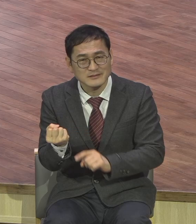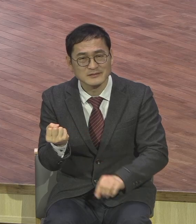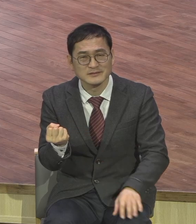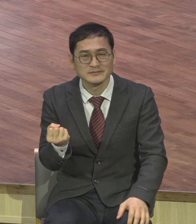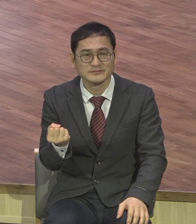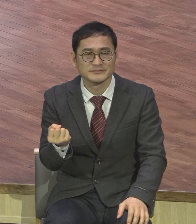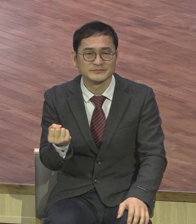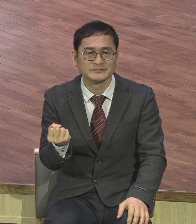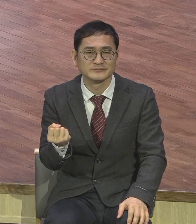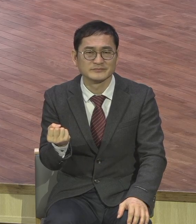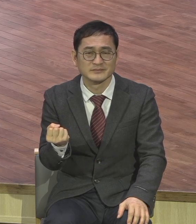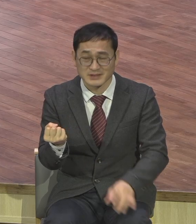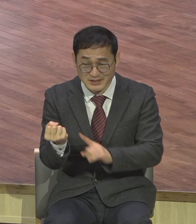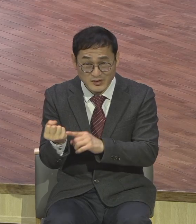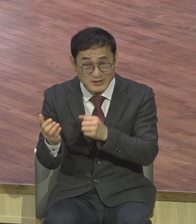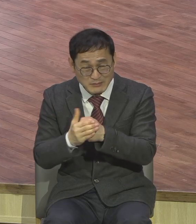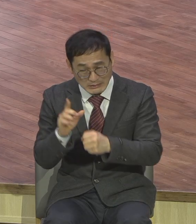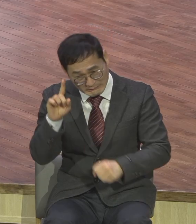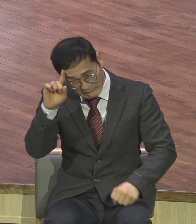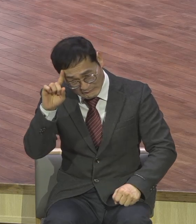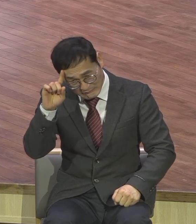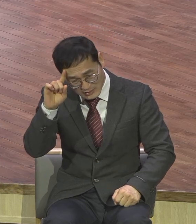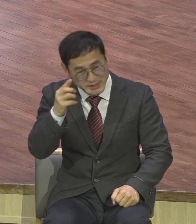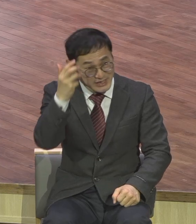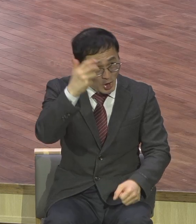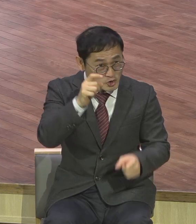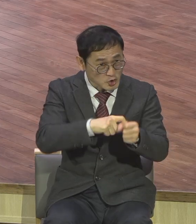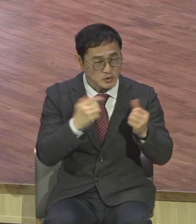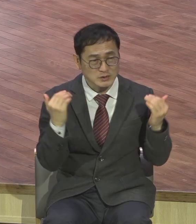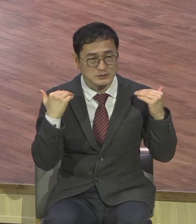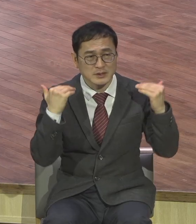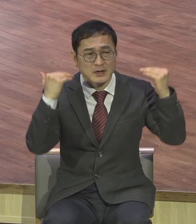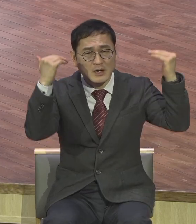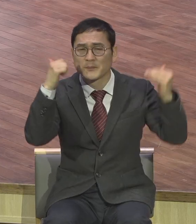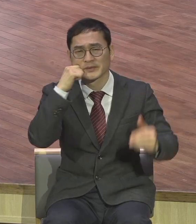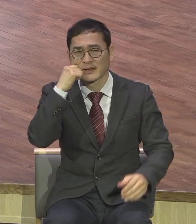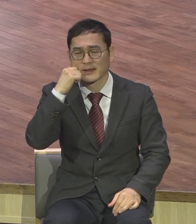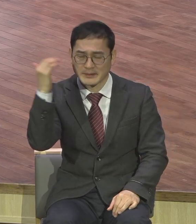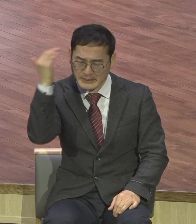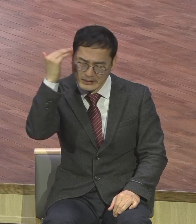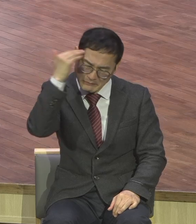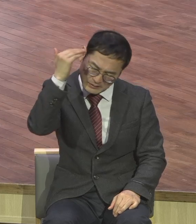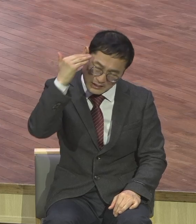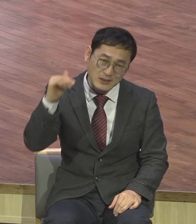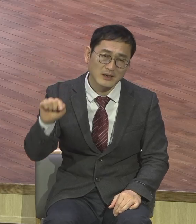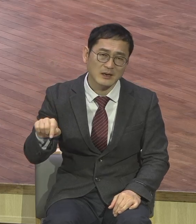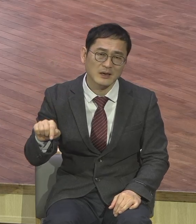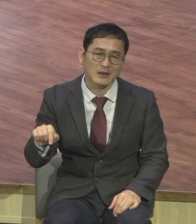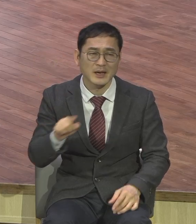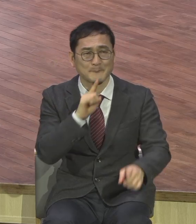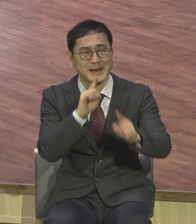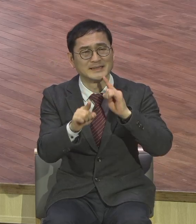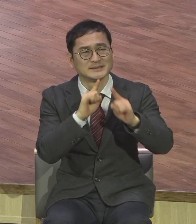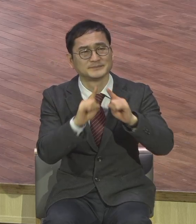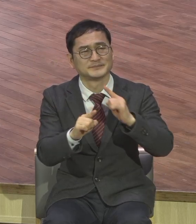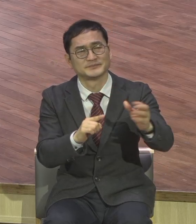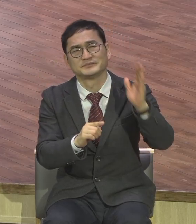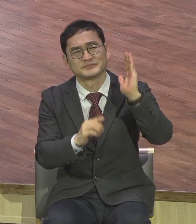때문에 아무것도 영적으로 자라지는 못해요 그것 때문에 영양이 안 가 말씀을 들어도 그 한쪽 규통에 암덩어리가 딱